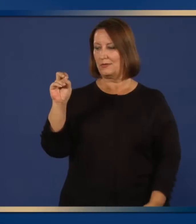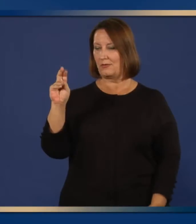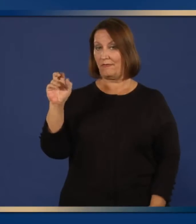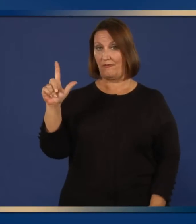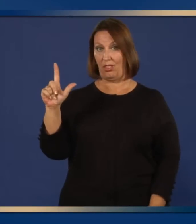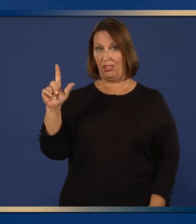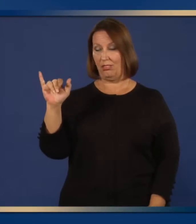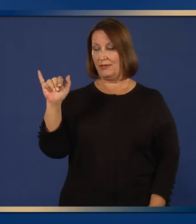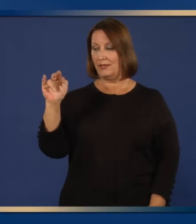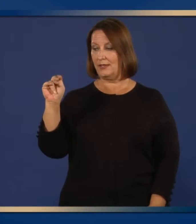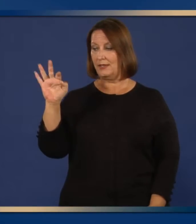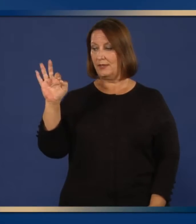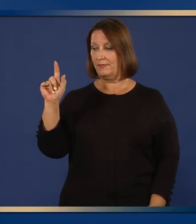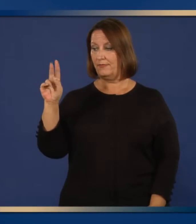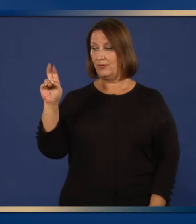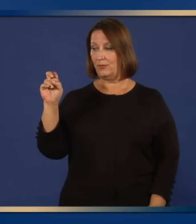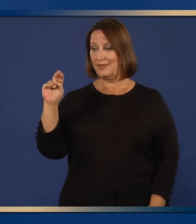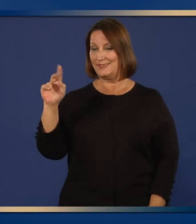novela.